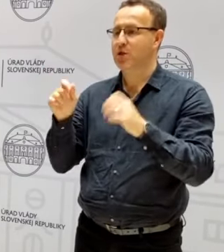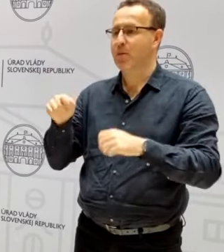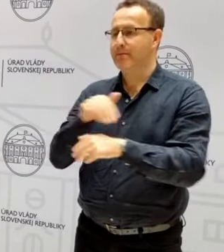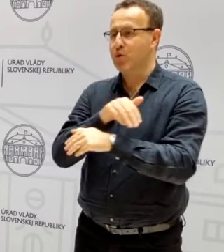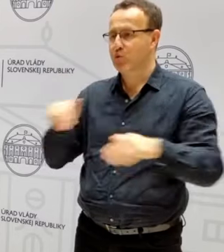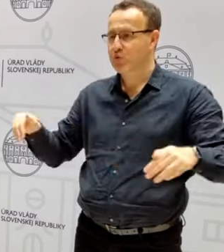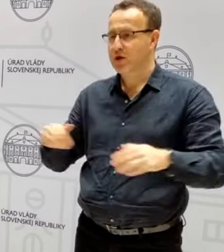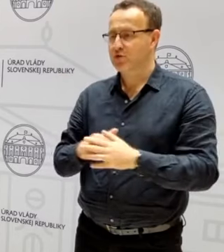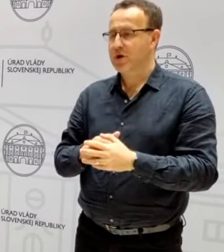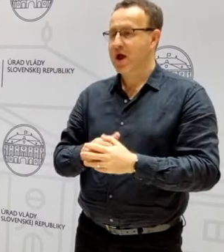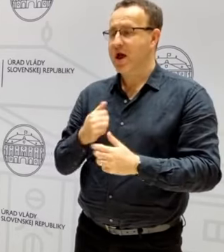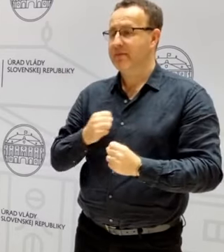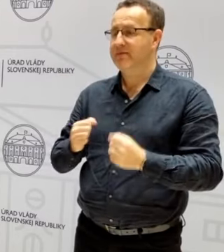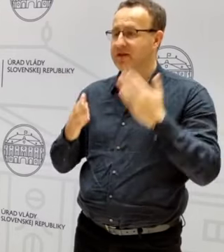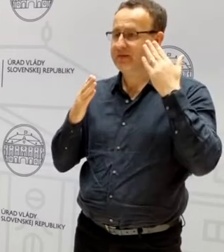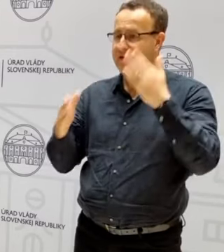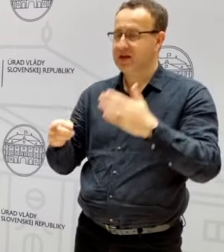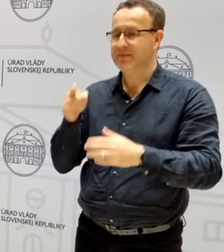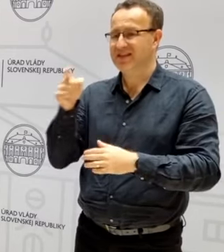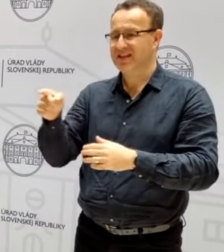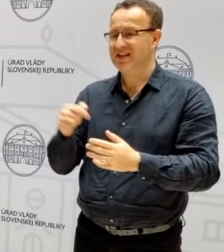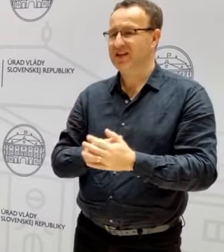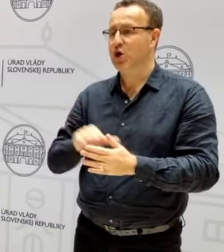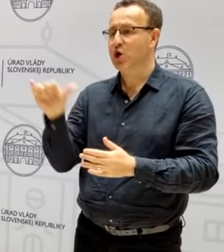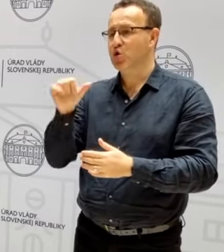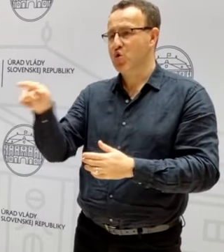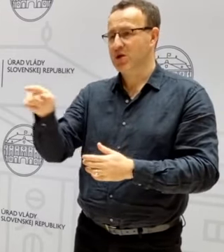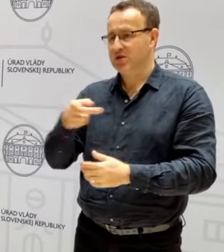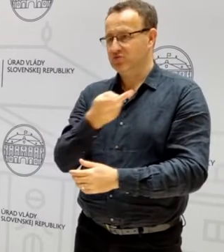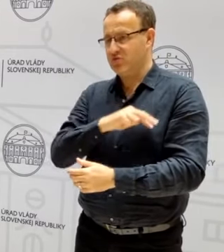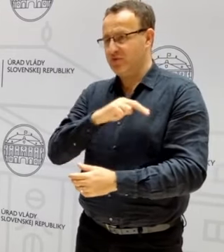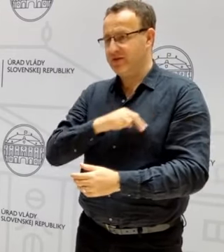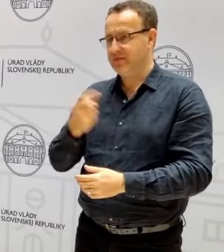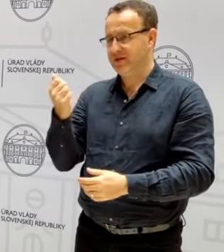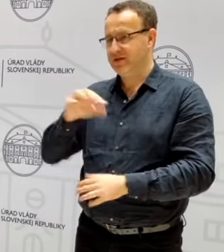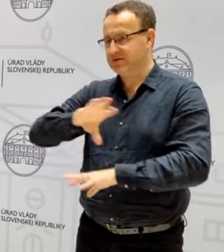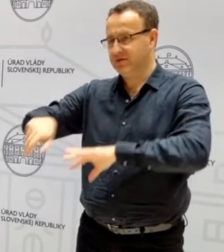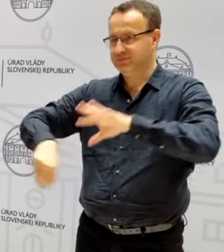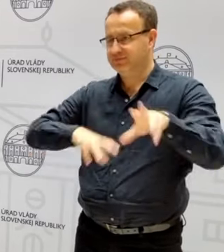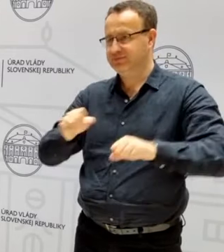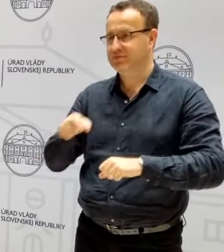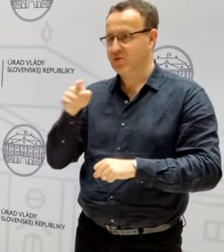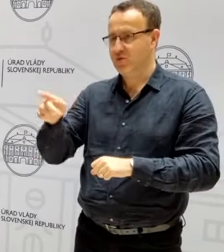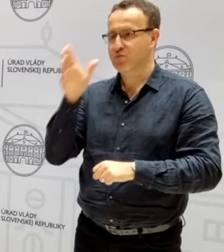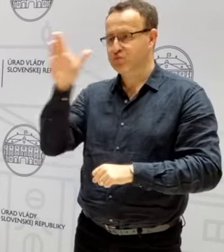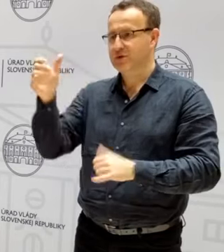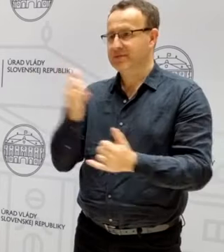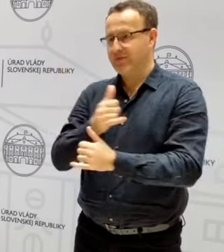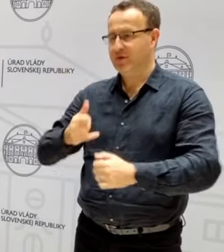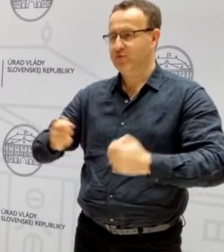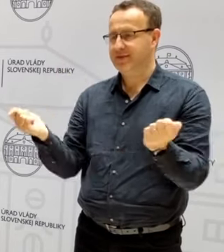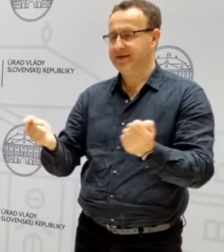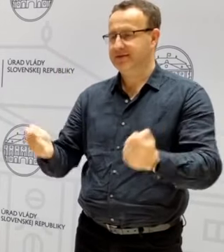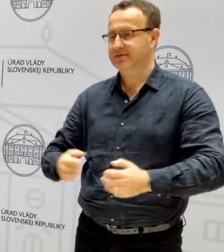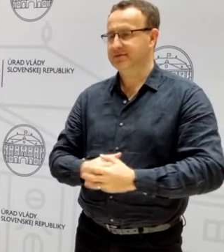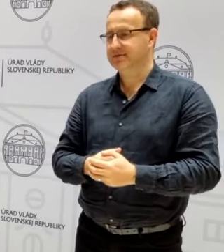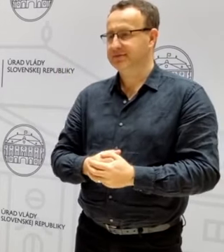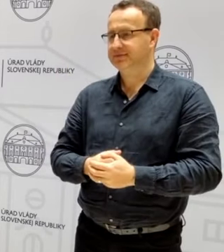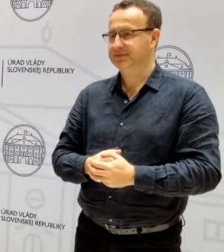verím, že tí, ktorí za to zodpovedali, tak budú aj spravodlivo potrestaní.